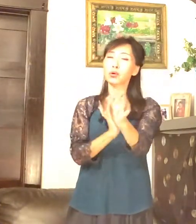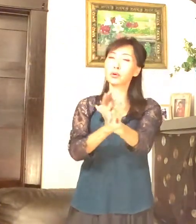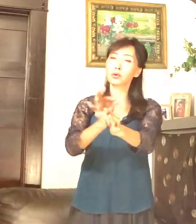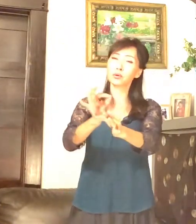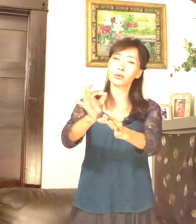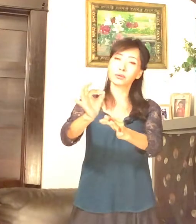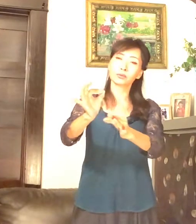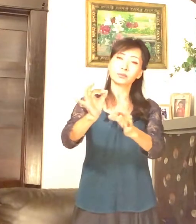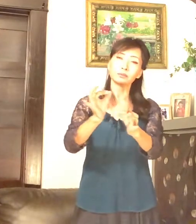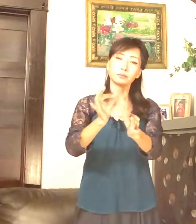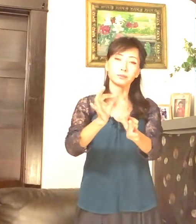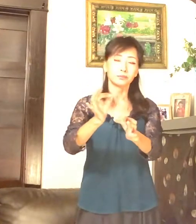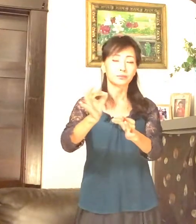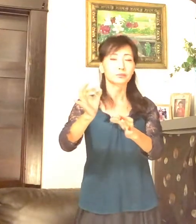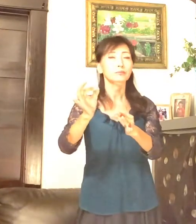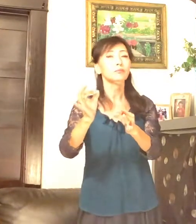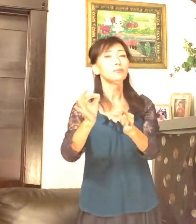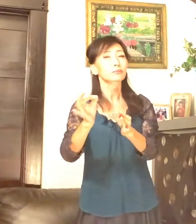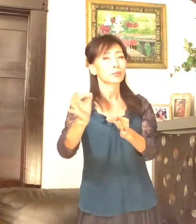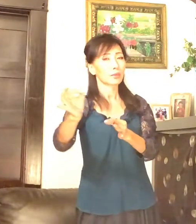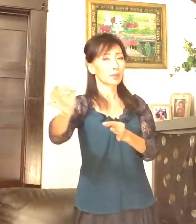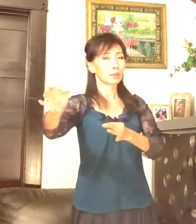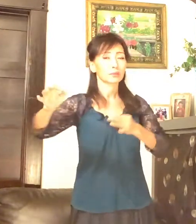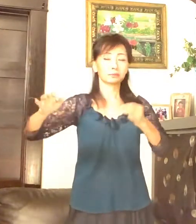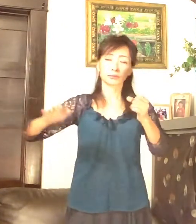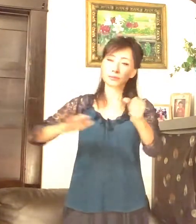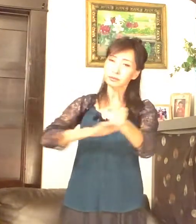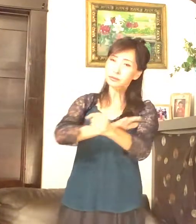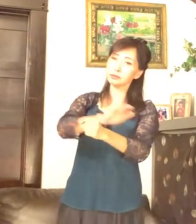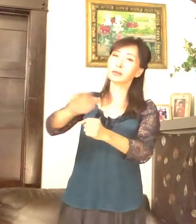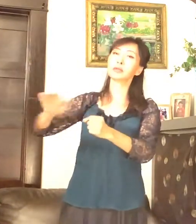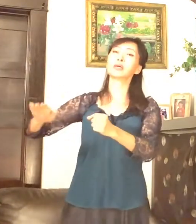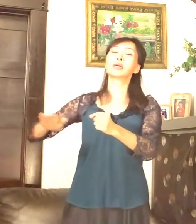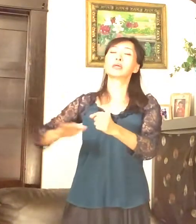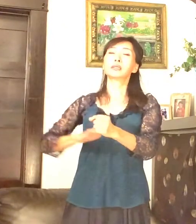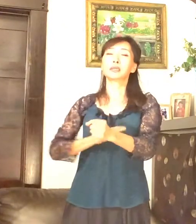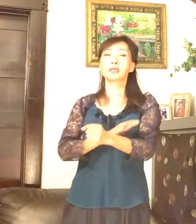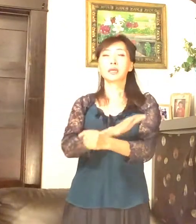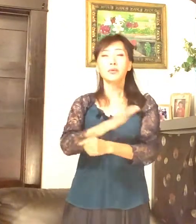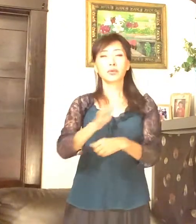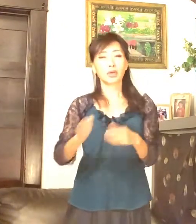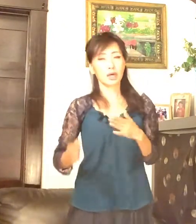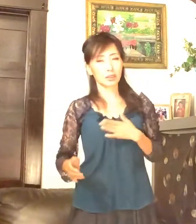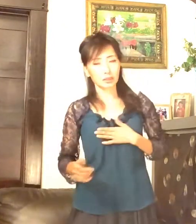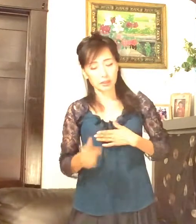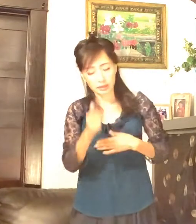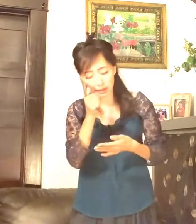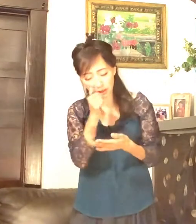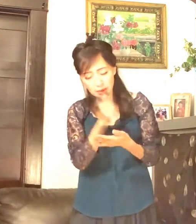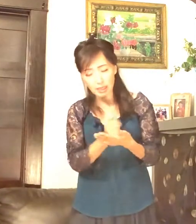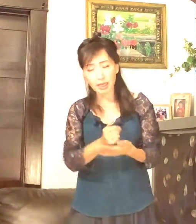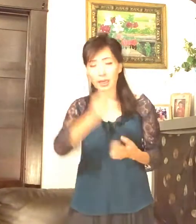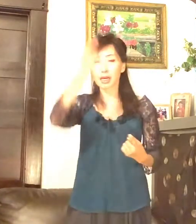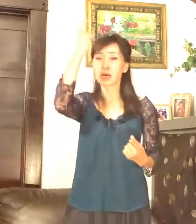사랑 내 죄보단 크신 사랑